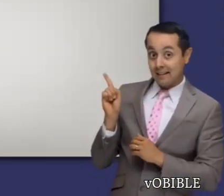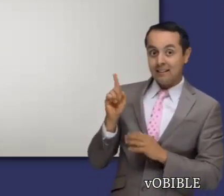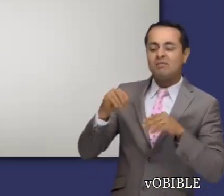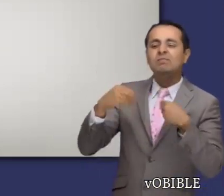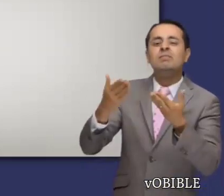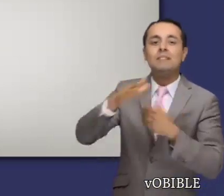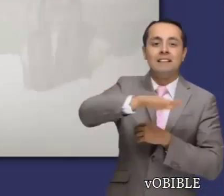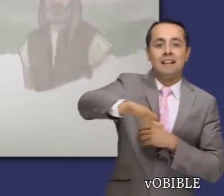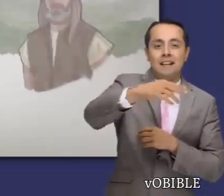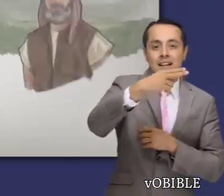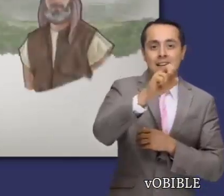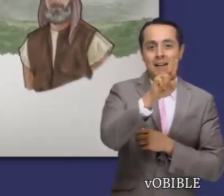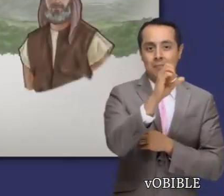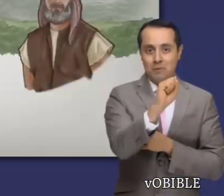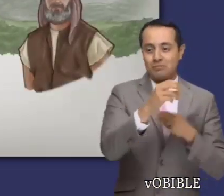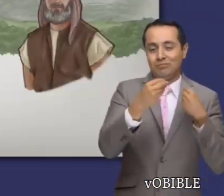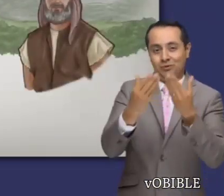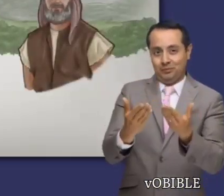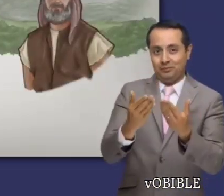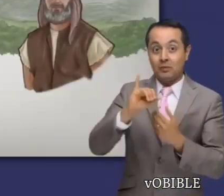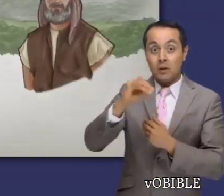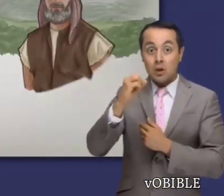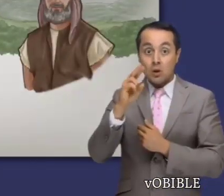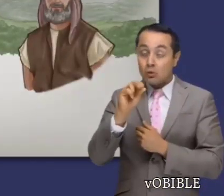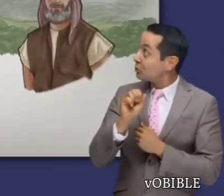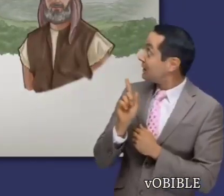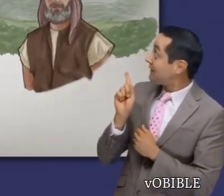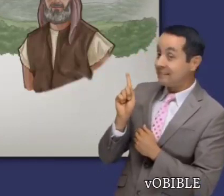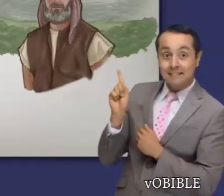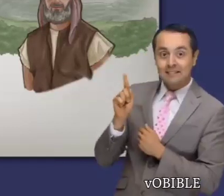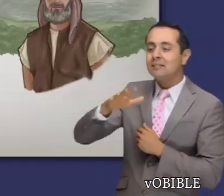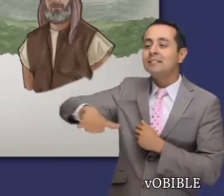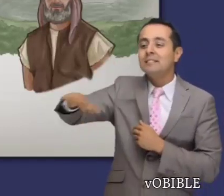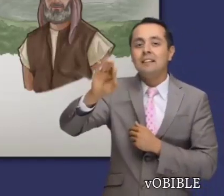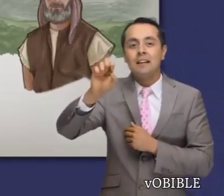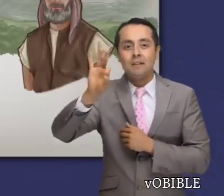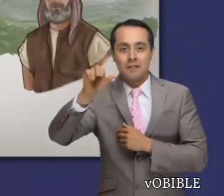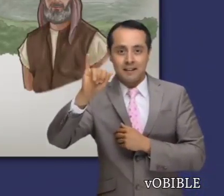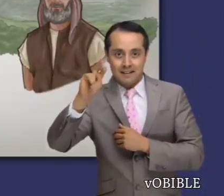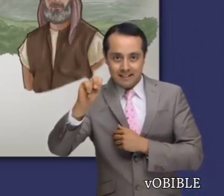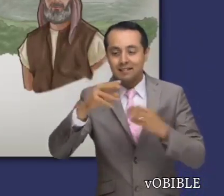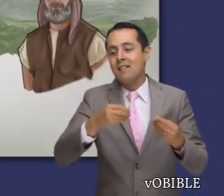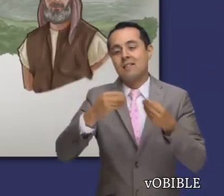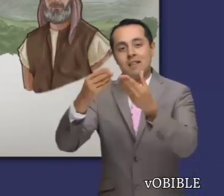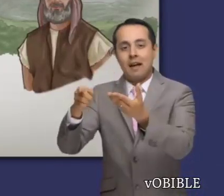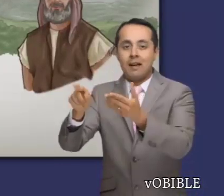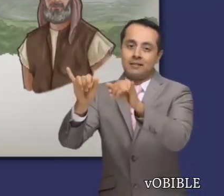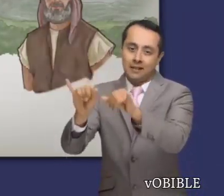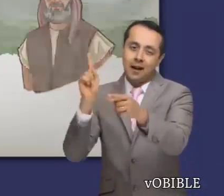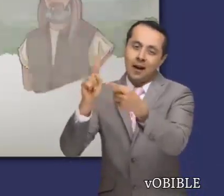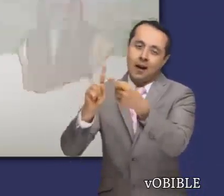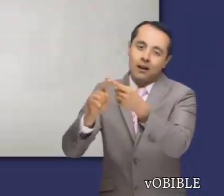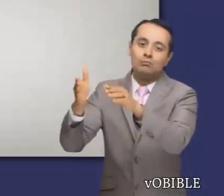Hebrón. Y Josué heredó un territorio en la región montañosa de Efraín, donde murió cuando tenía 110